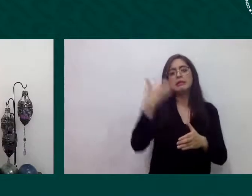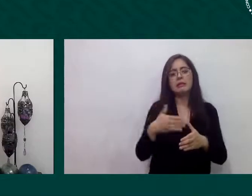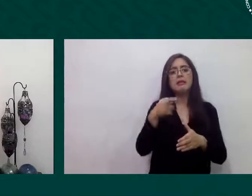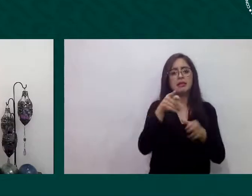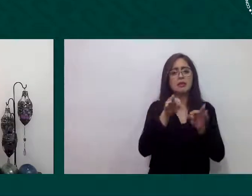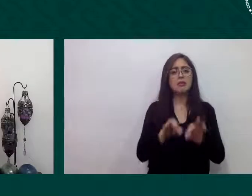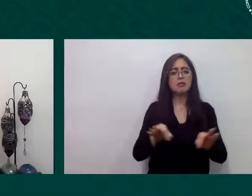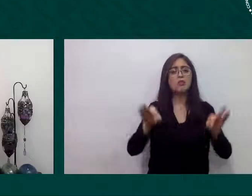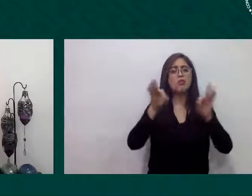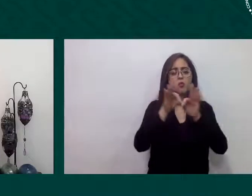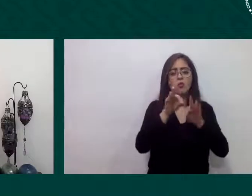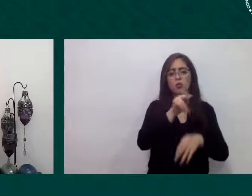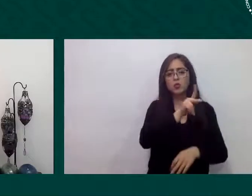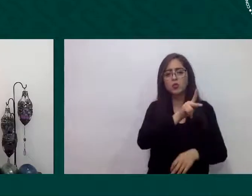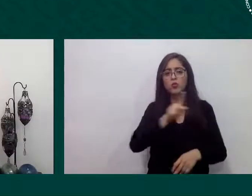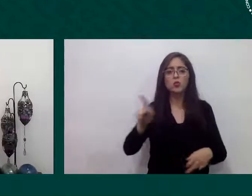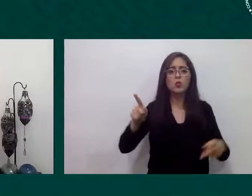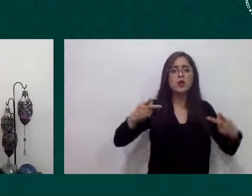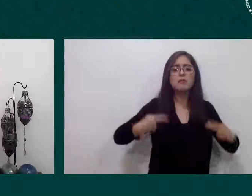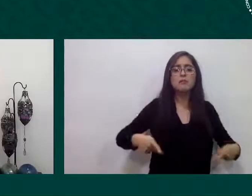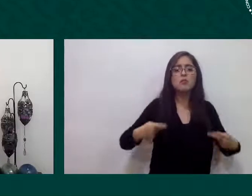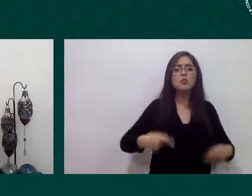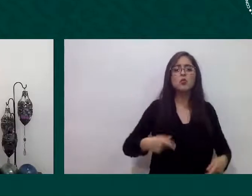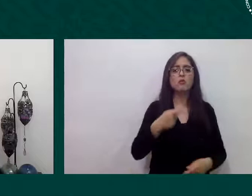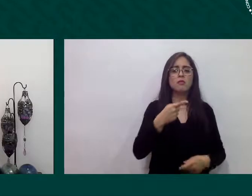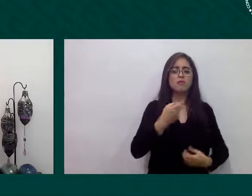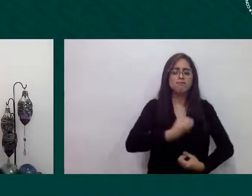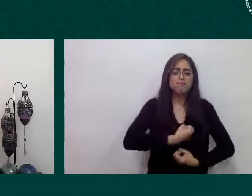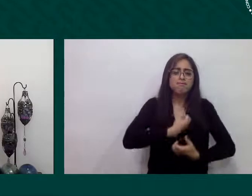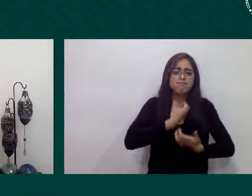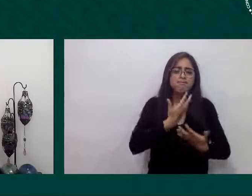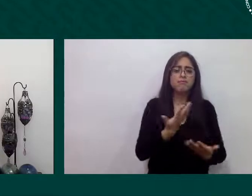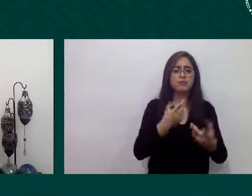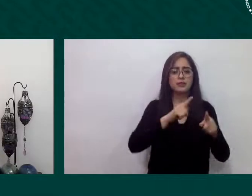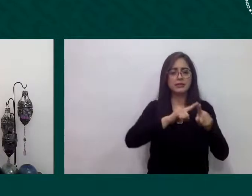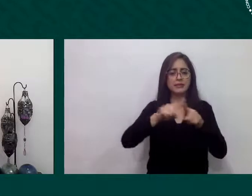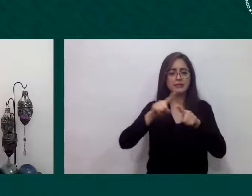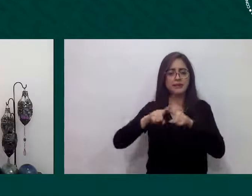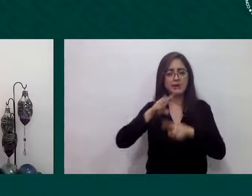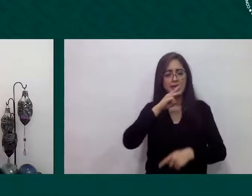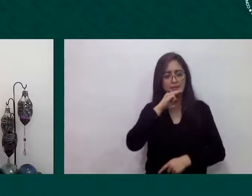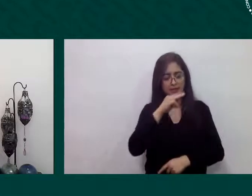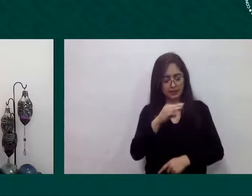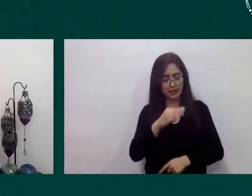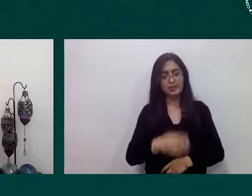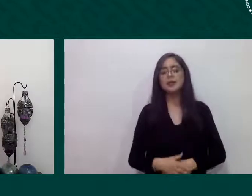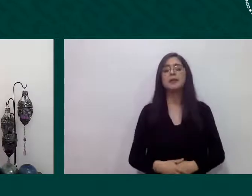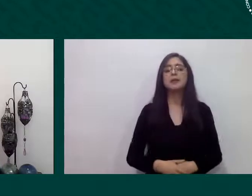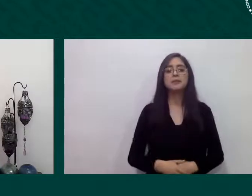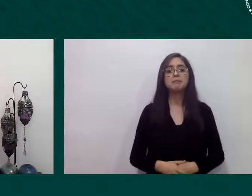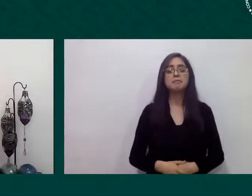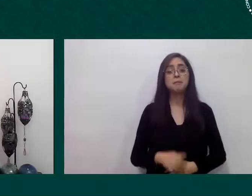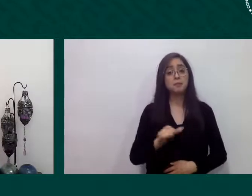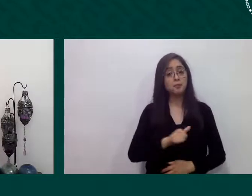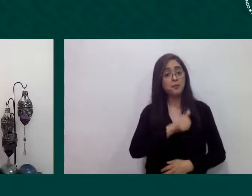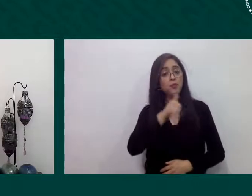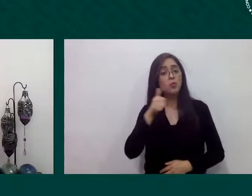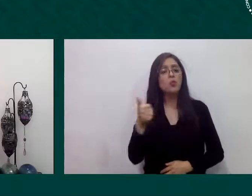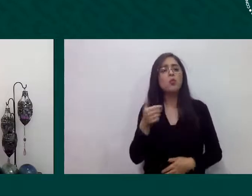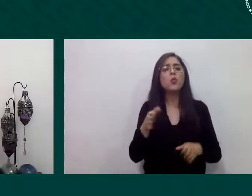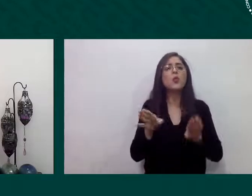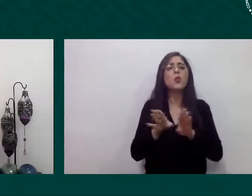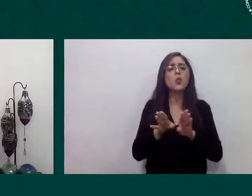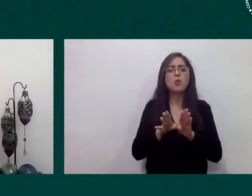respecto de los aportes sociales que podemos ver también de la comunidad de las personas en contextos de